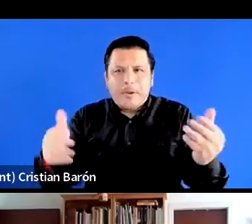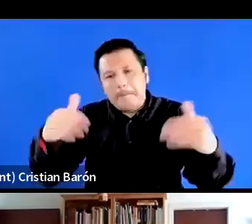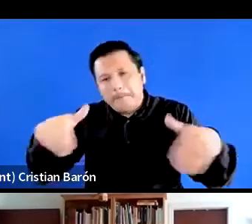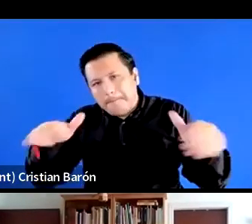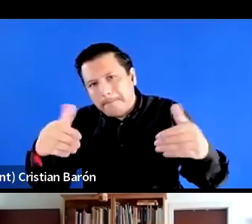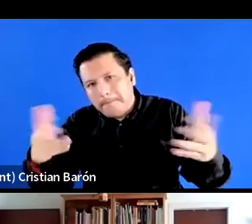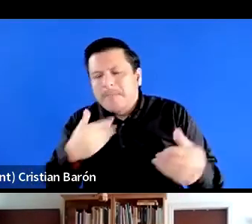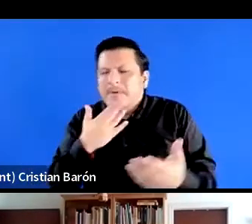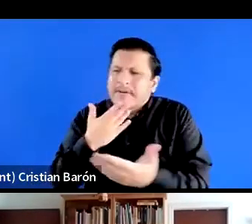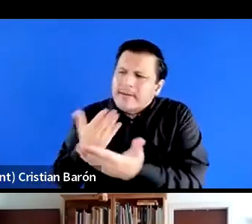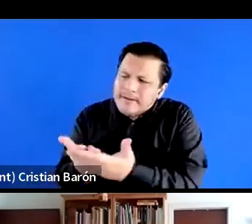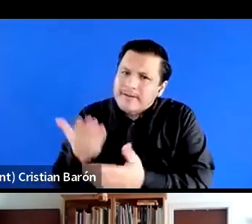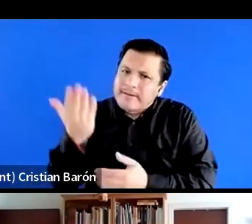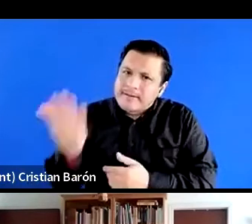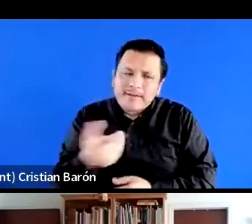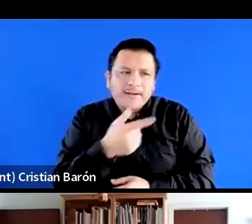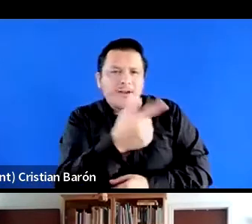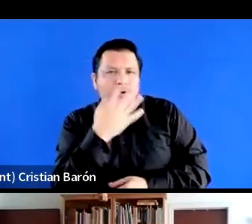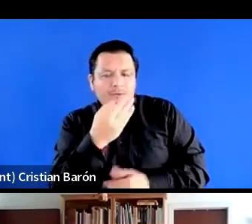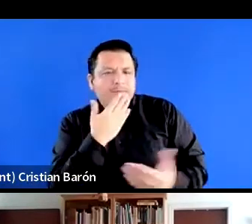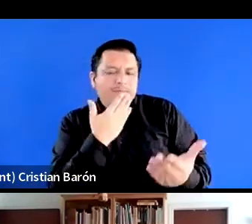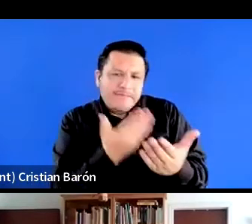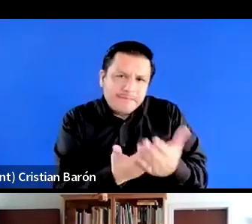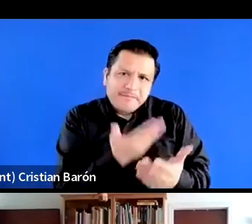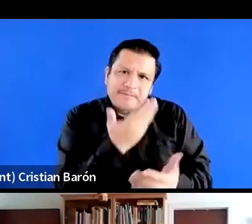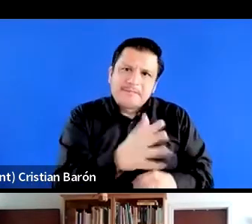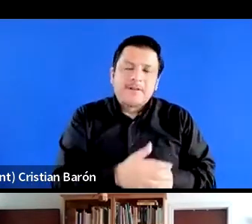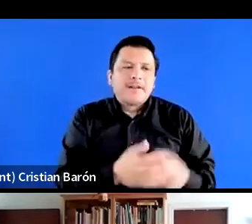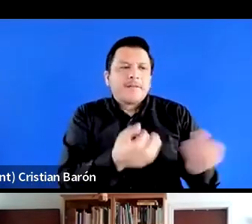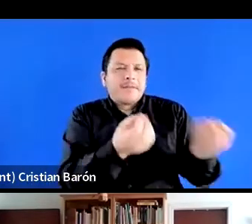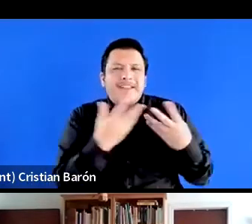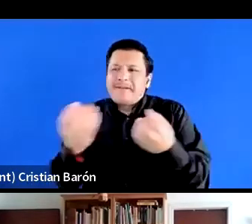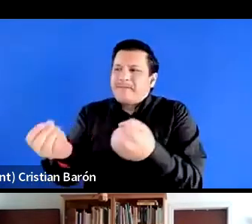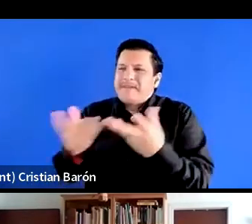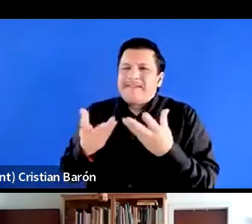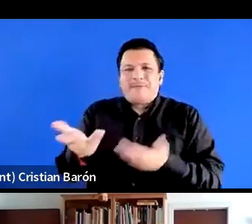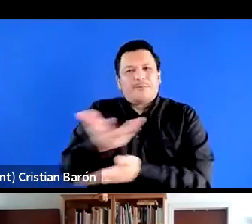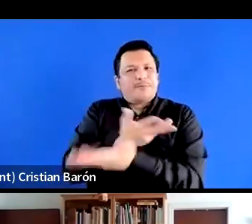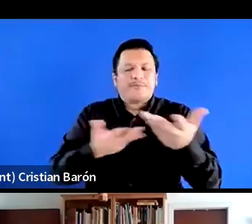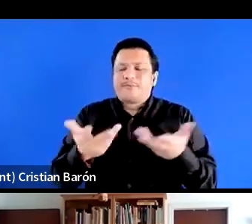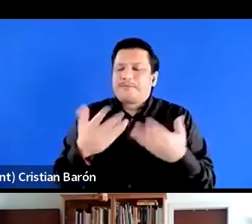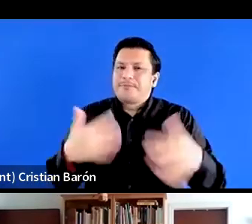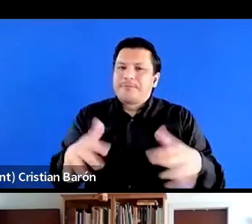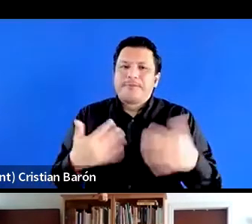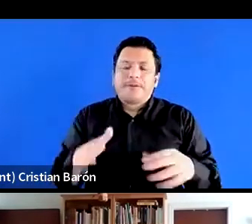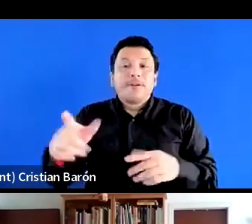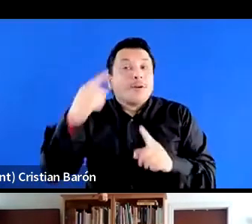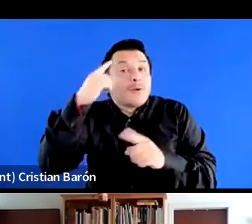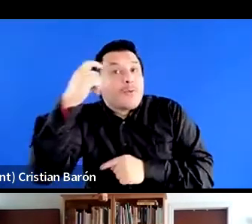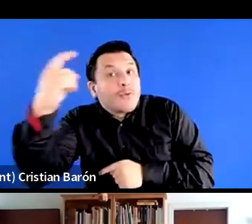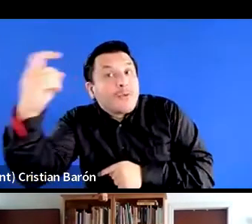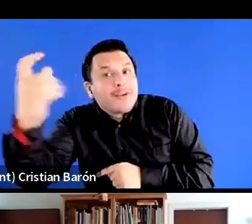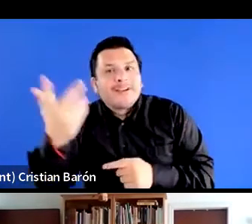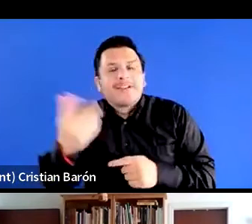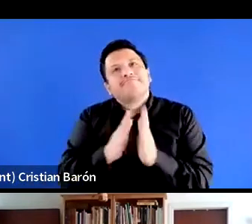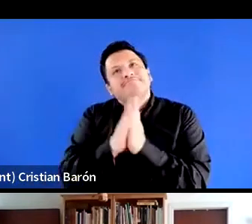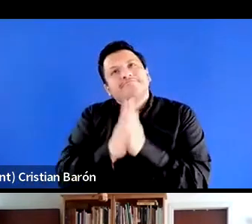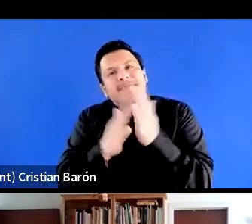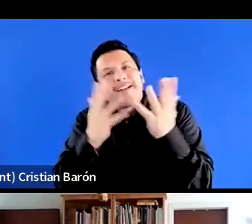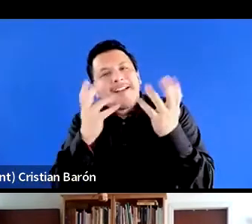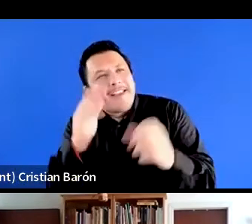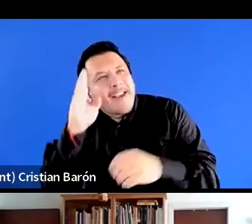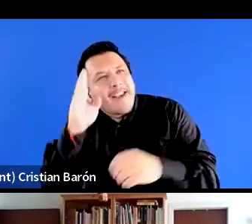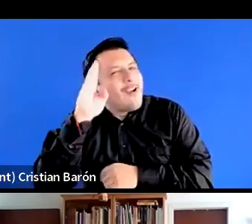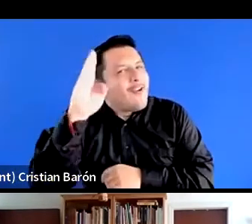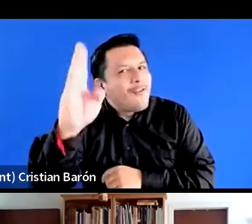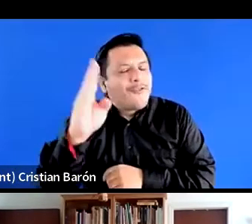para ella y para él, por todo lo que me dieron y compartieron conmigo de sus sueños, deseos, expectativas